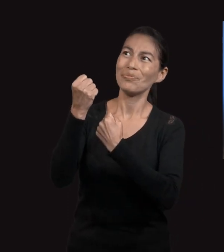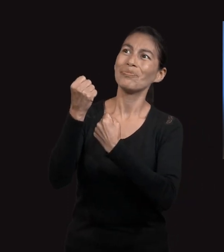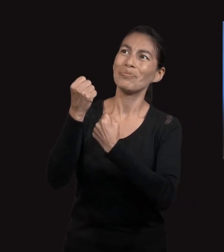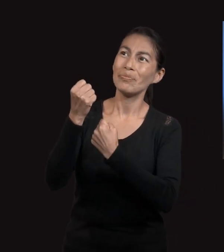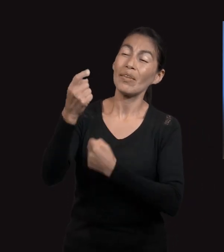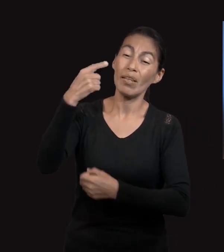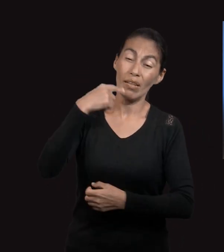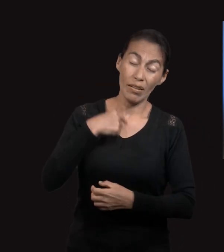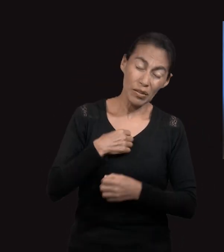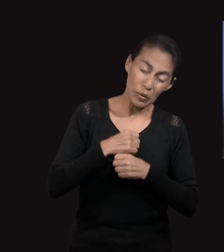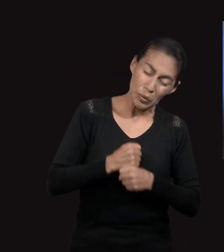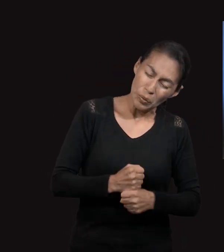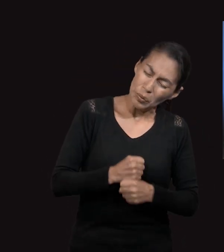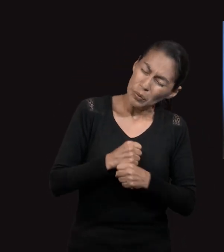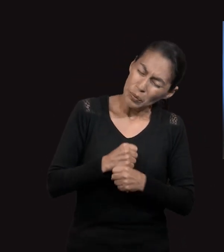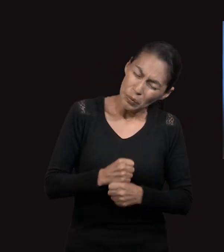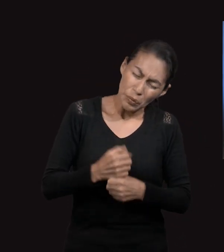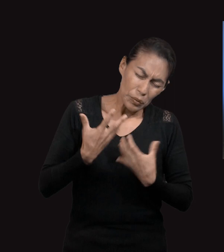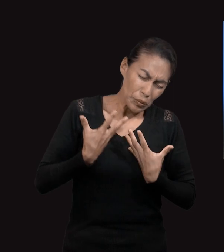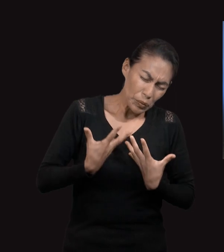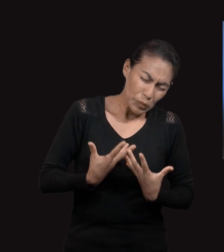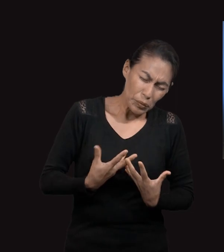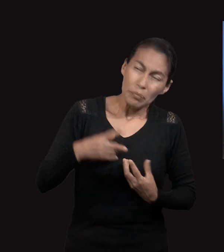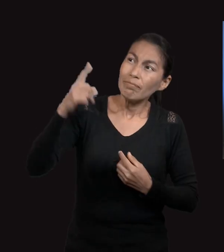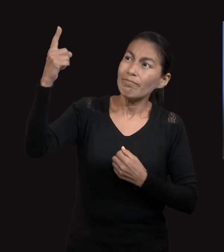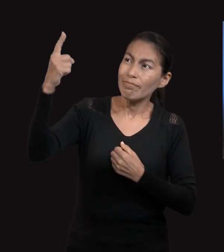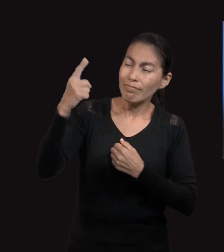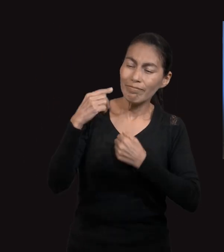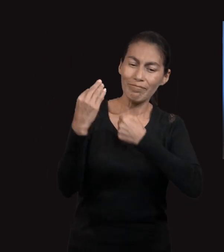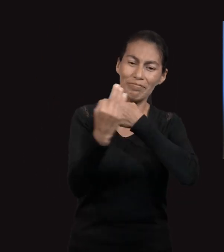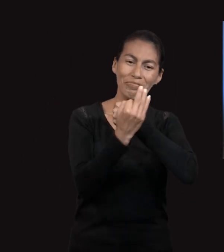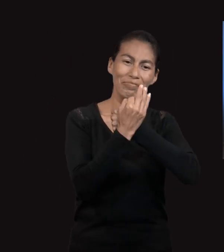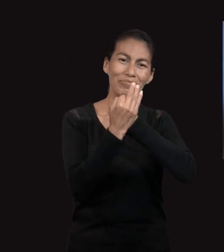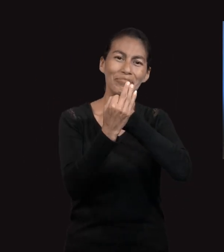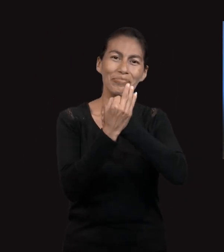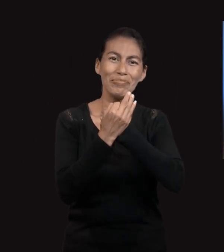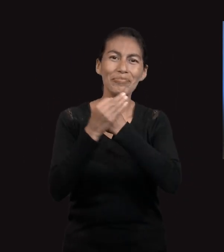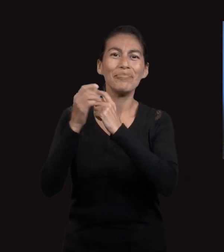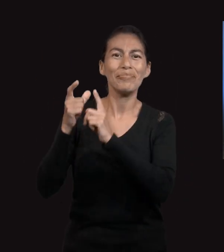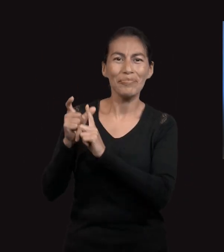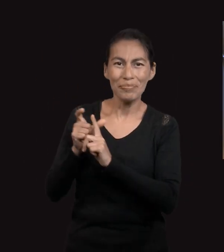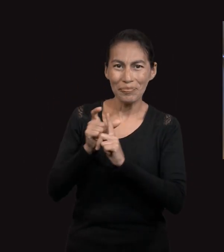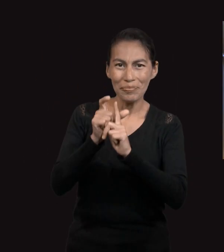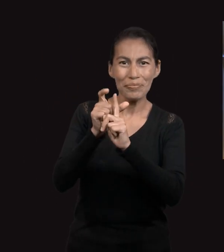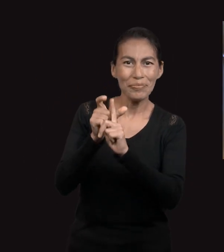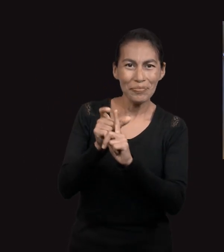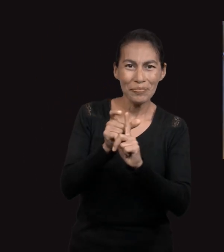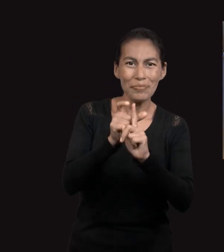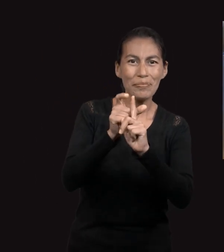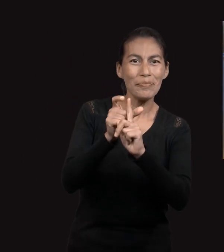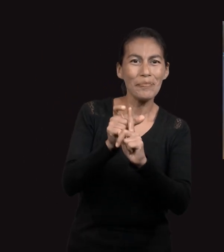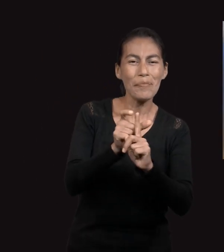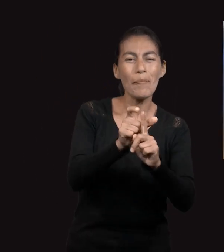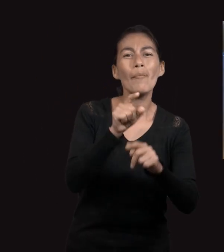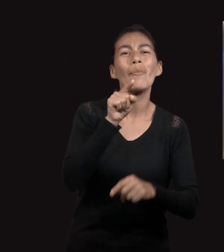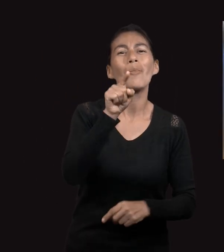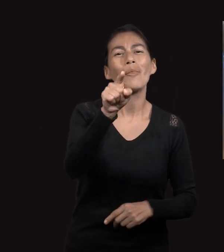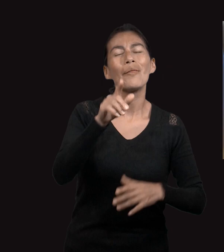Y en angustia nos protegerá Confía en